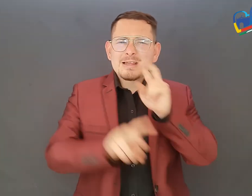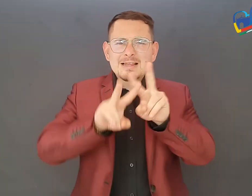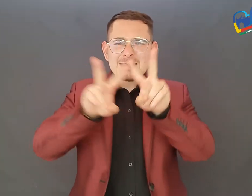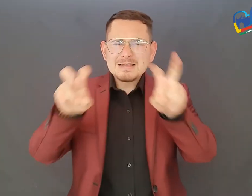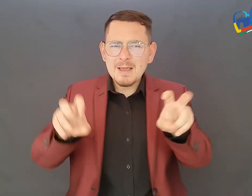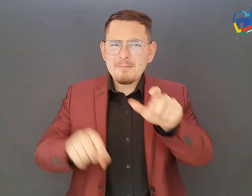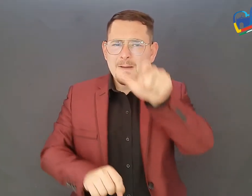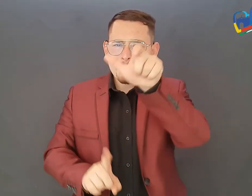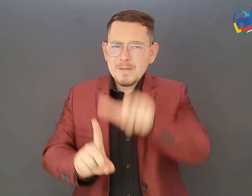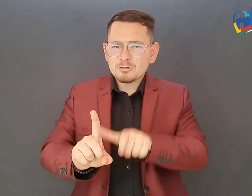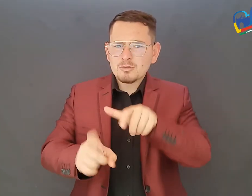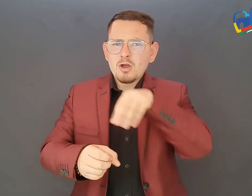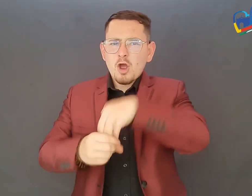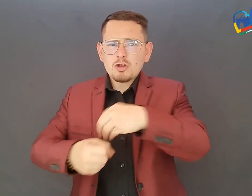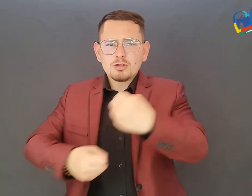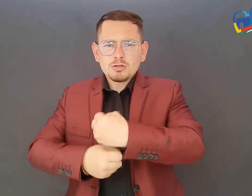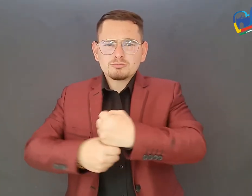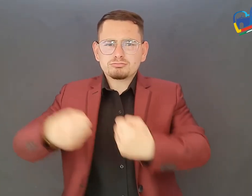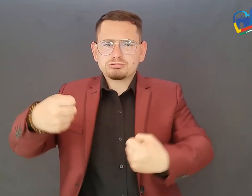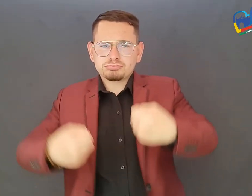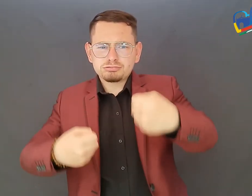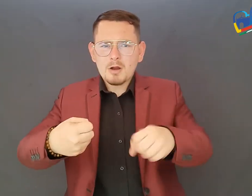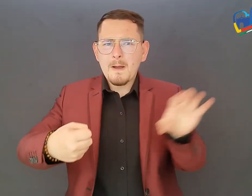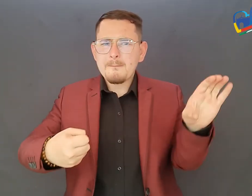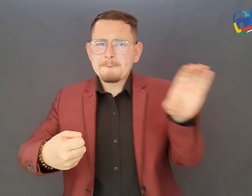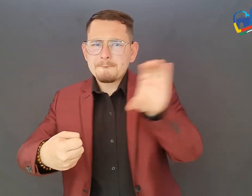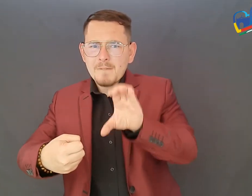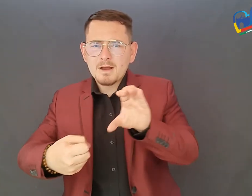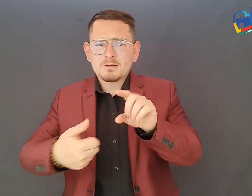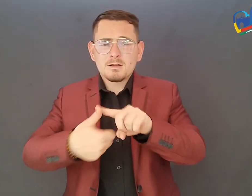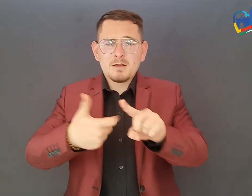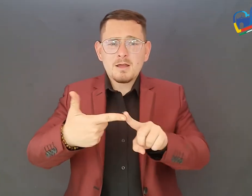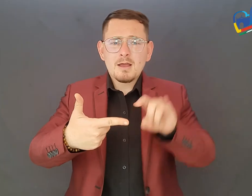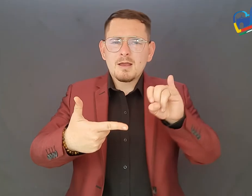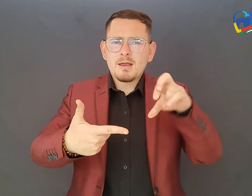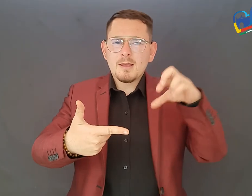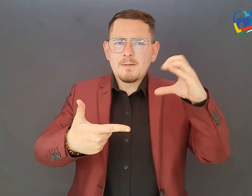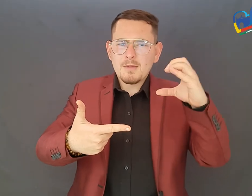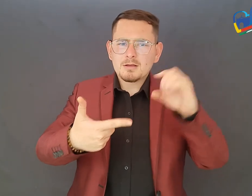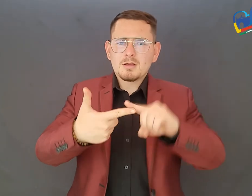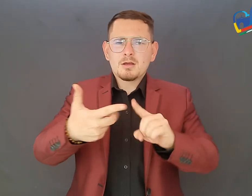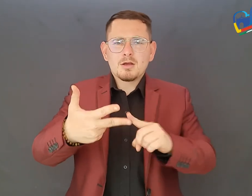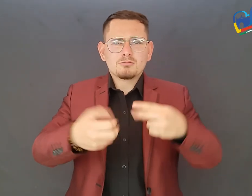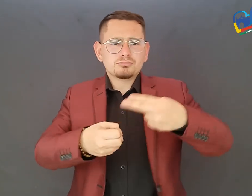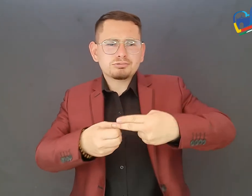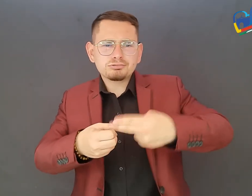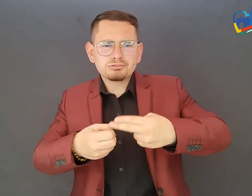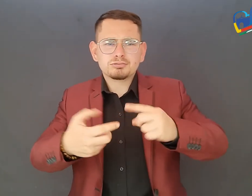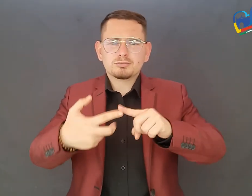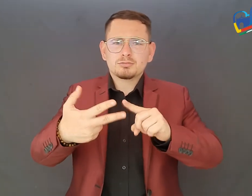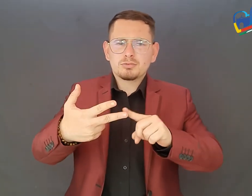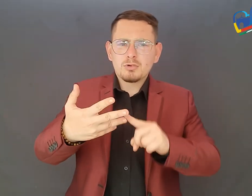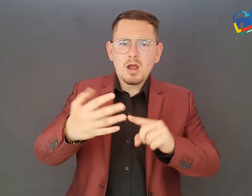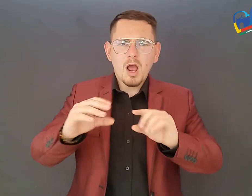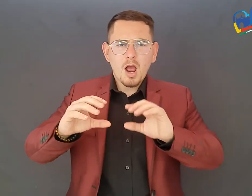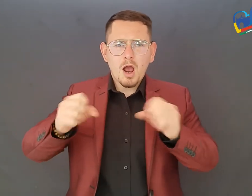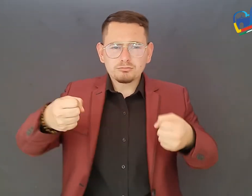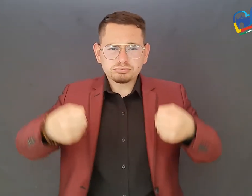prestaciones, IPC, combustible, lubricantes, llantas, mantenimiento gastos de